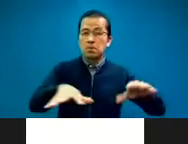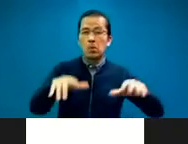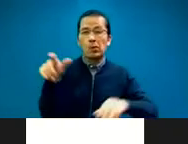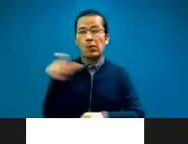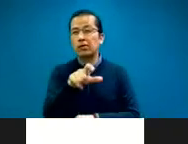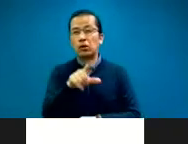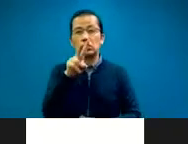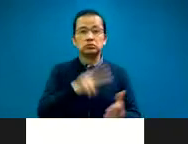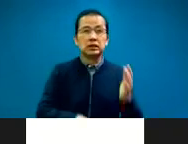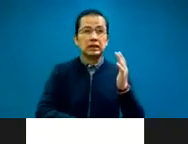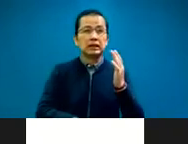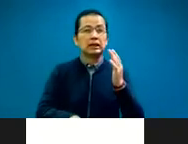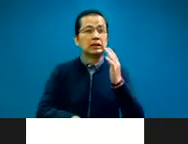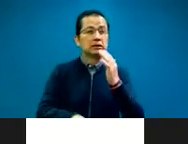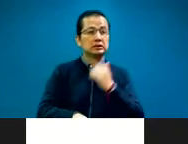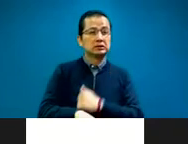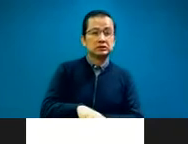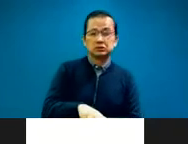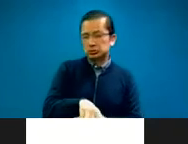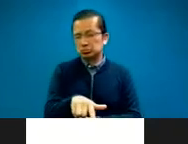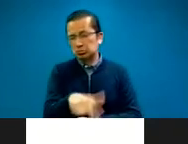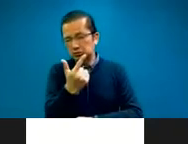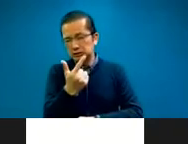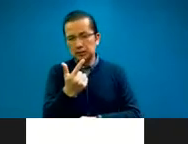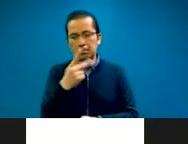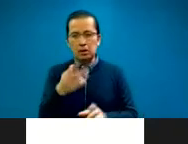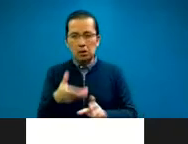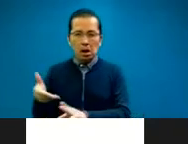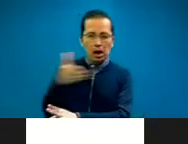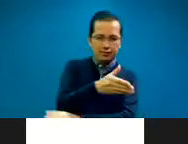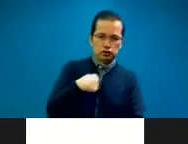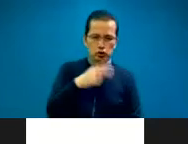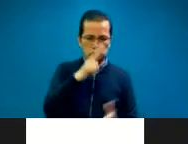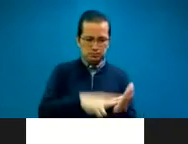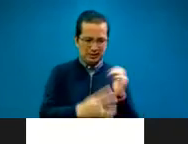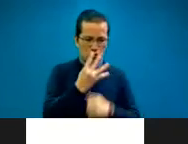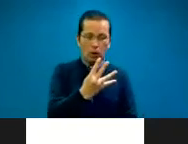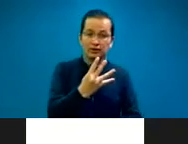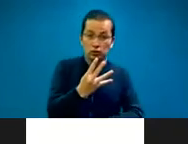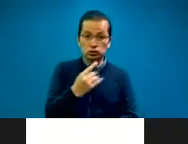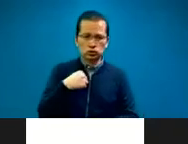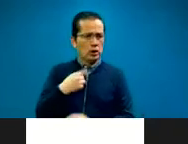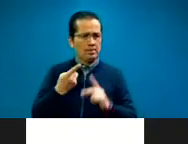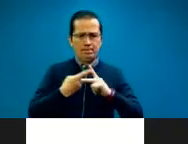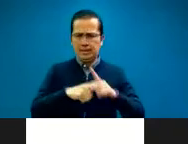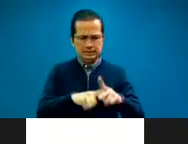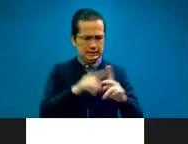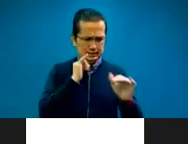2004 y en aquella época me fue imposible encontrar una